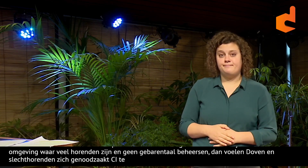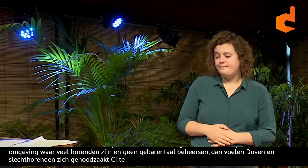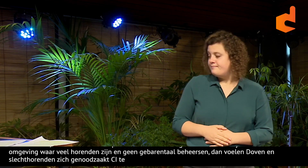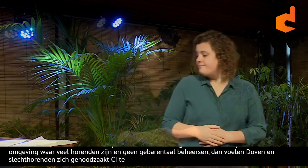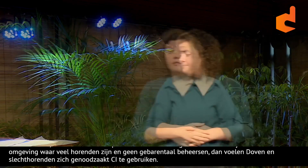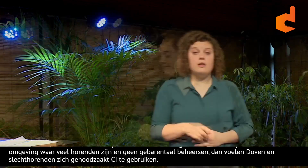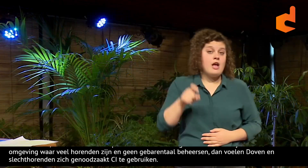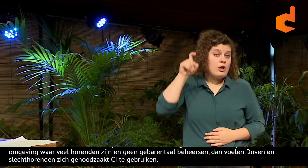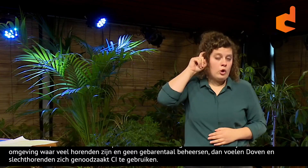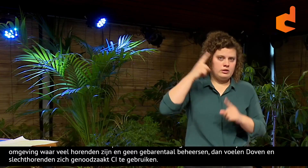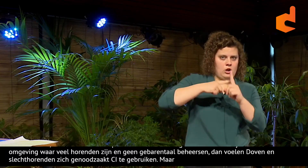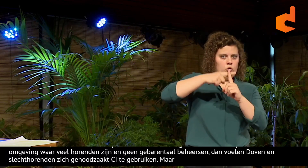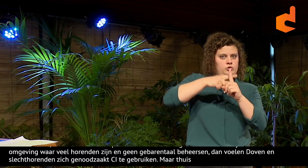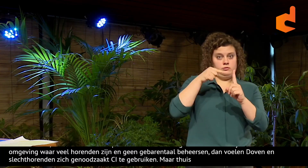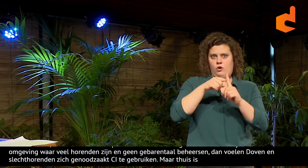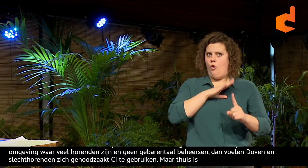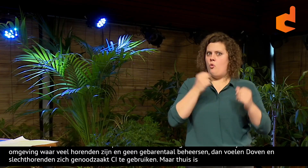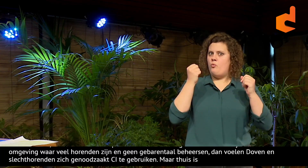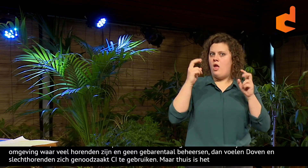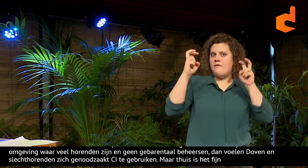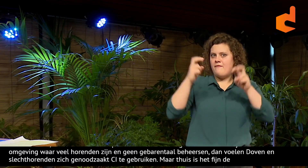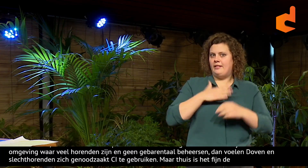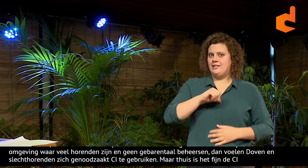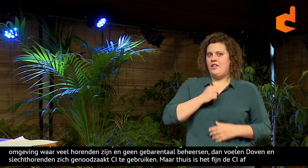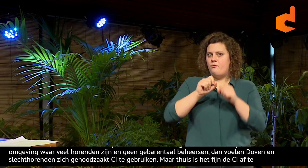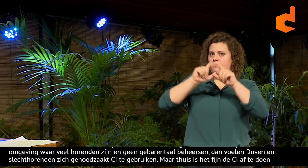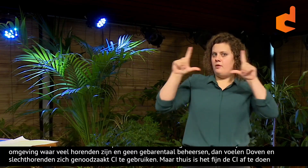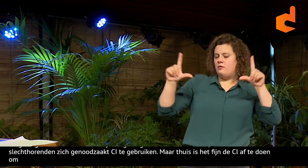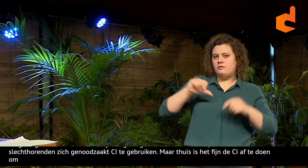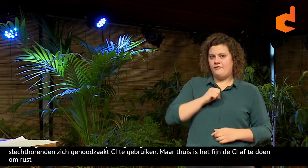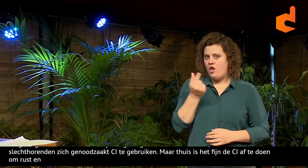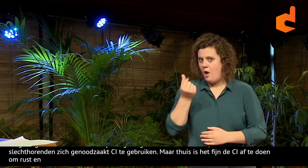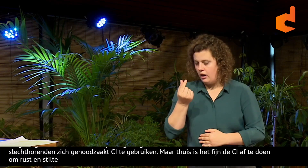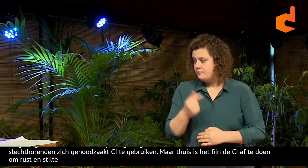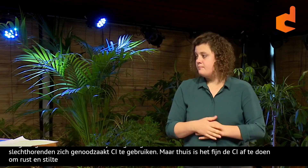de stilte te beleven. En zo zie je een verschillend gebruik van technologie.